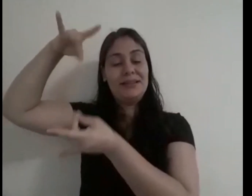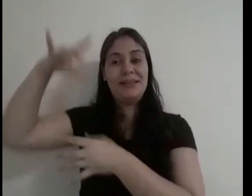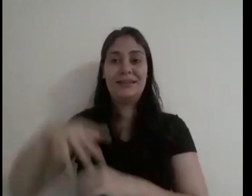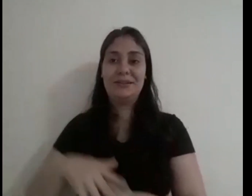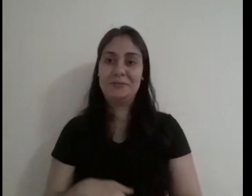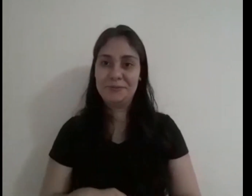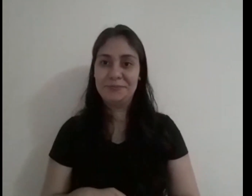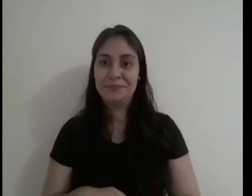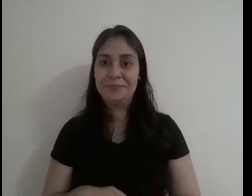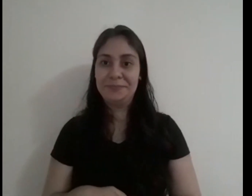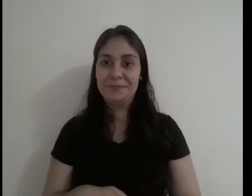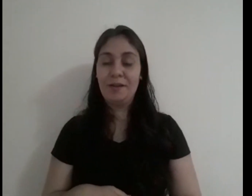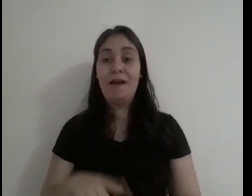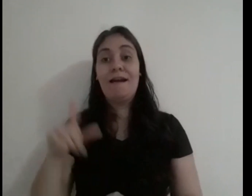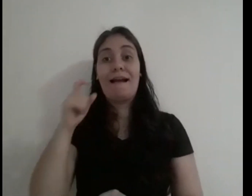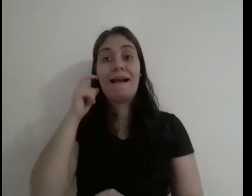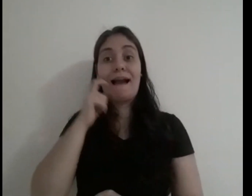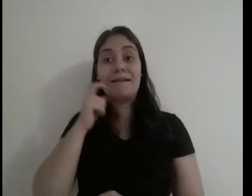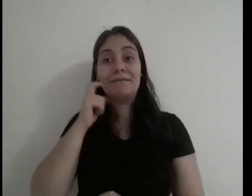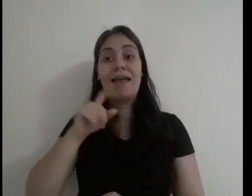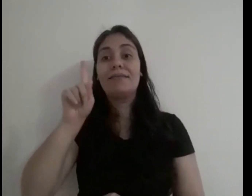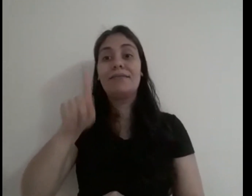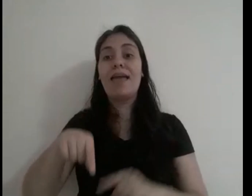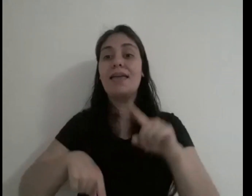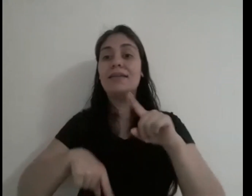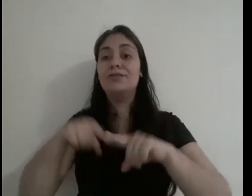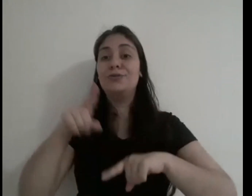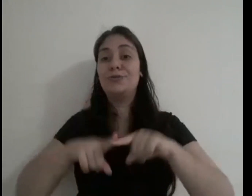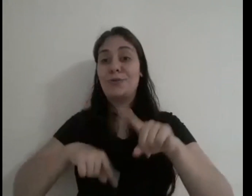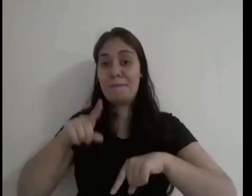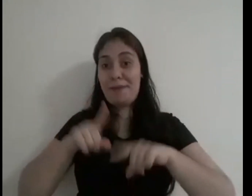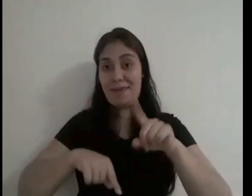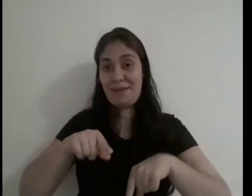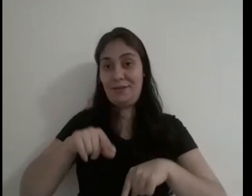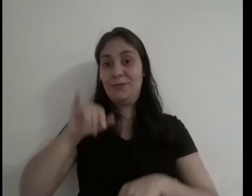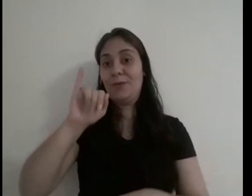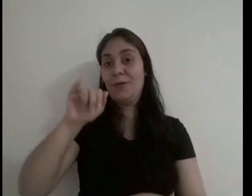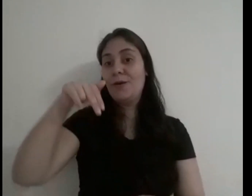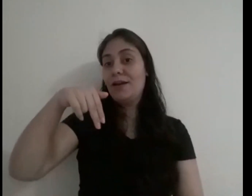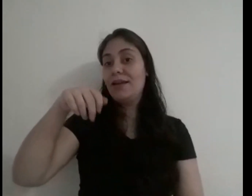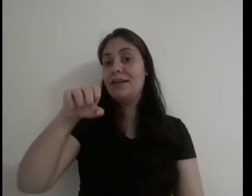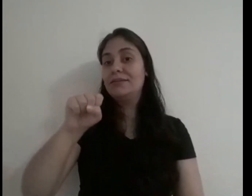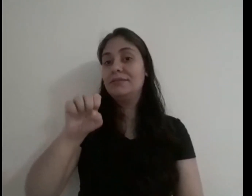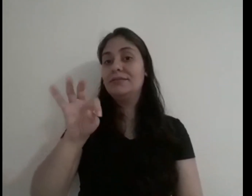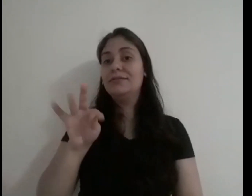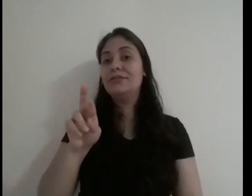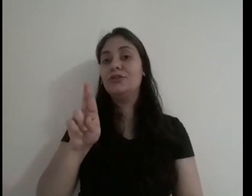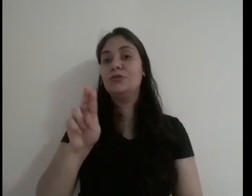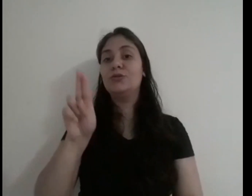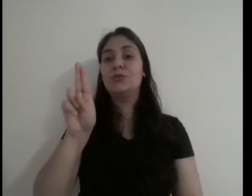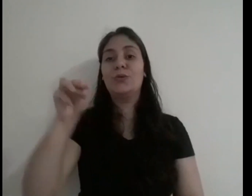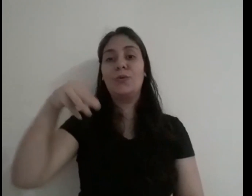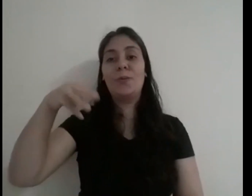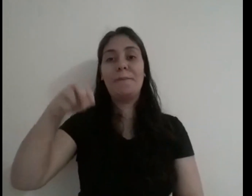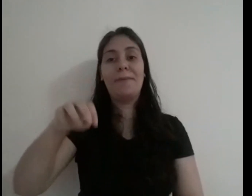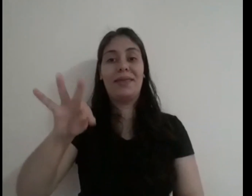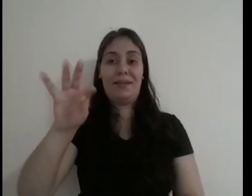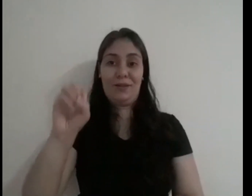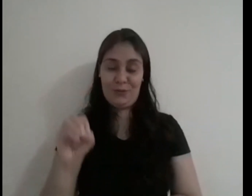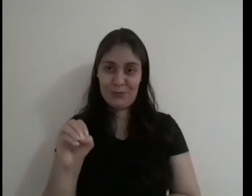também. Então, Kardec, ele foi o instrumento do plano